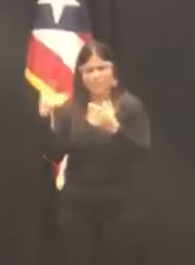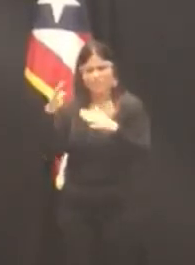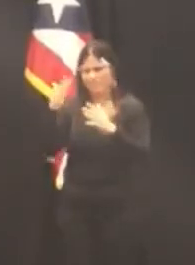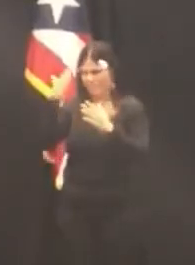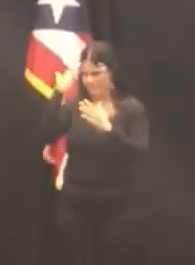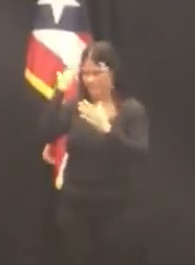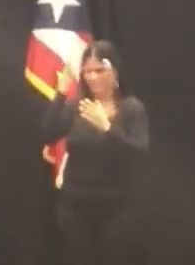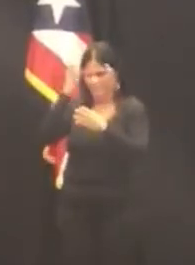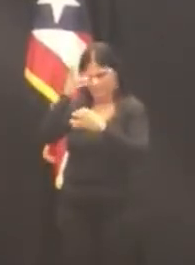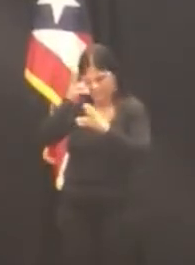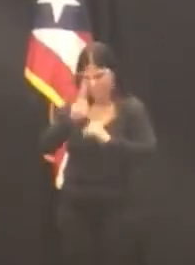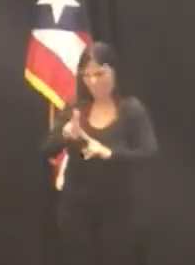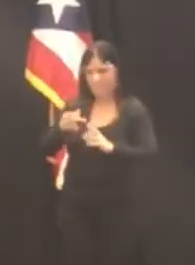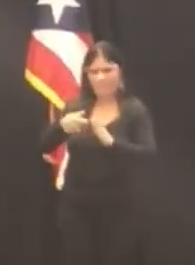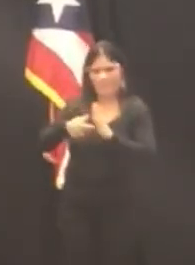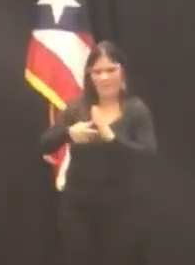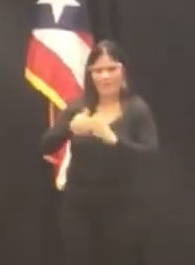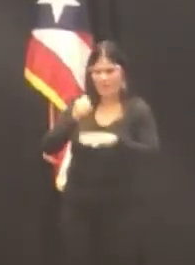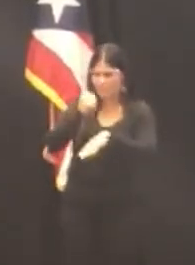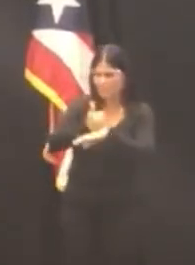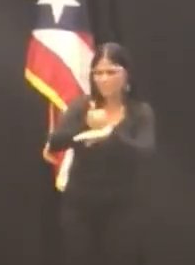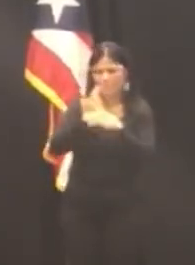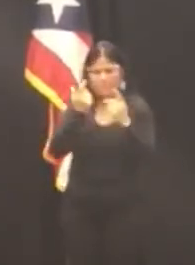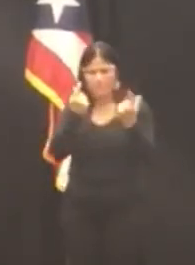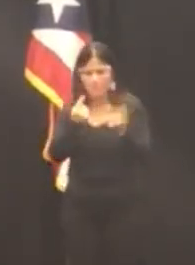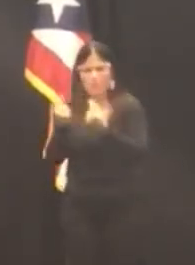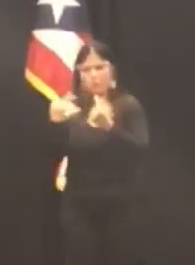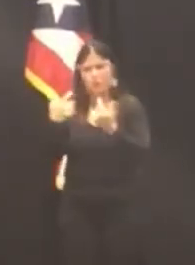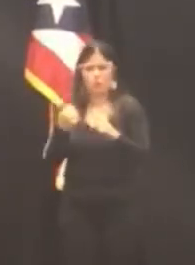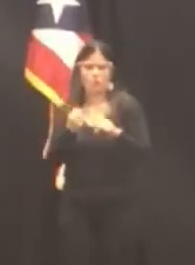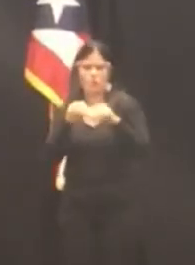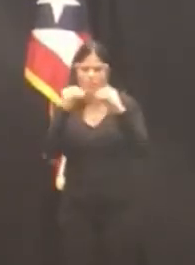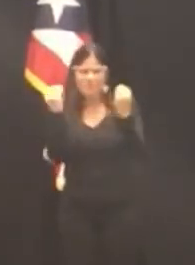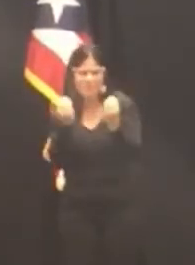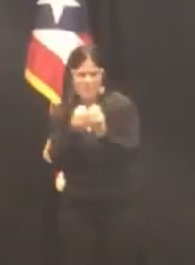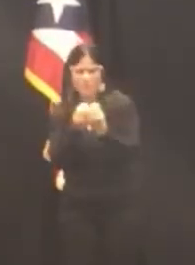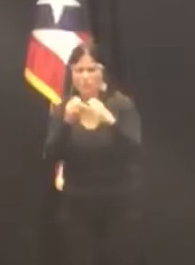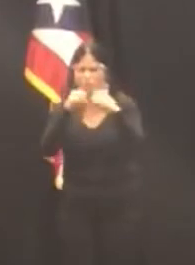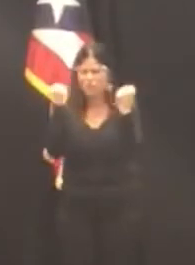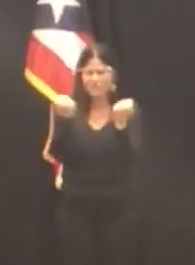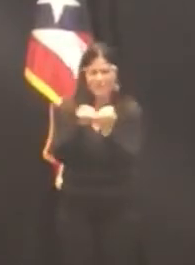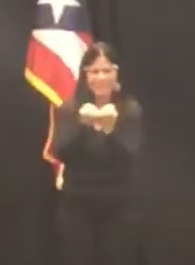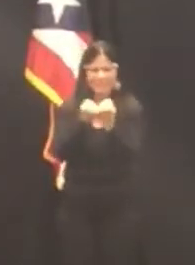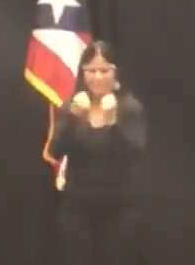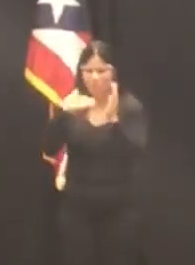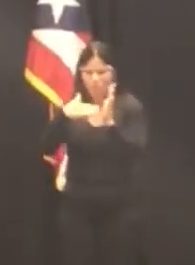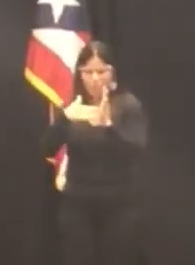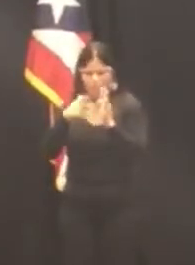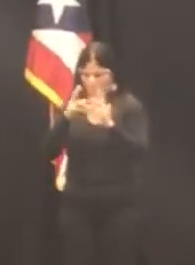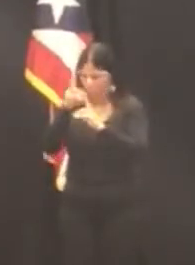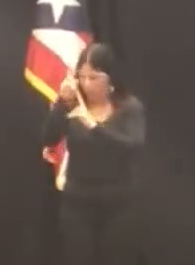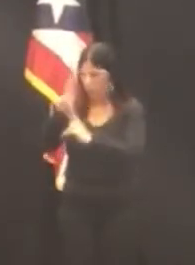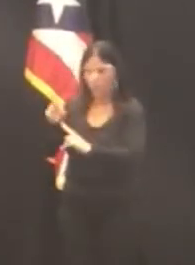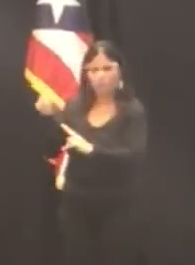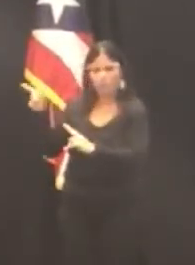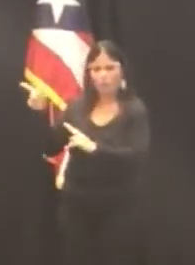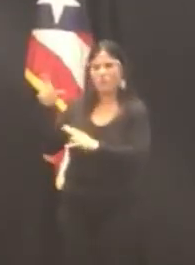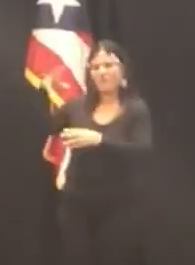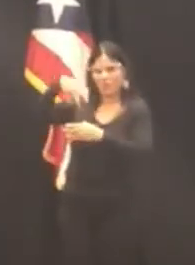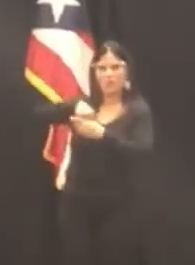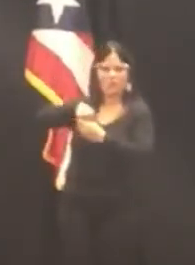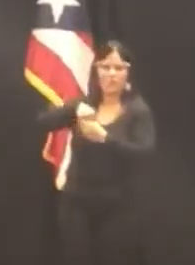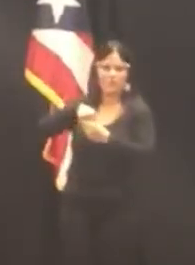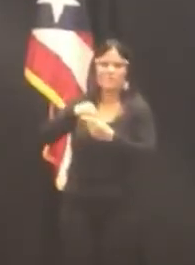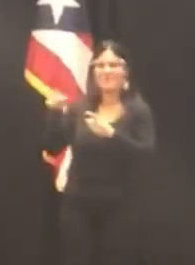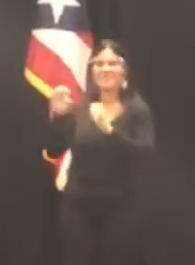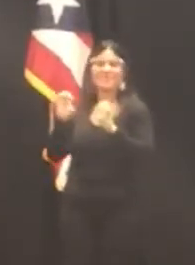de la Sociedad de Estudiantes de Honor de la Facultad de Educación. Prosiguió estudios en la Facultad de Derecho de la